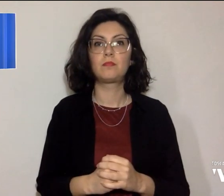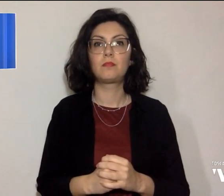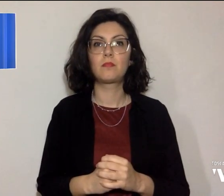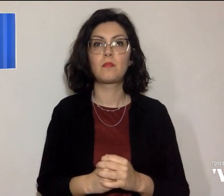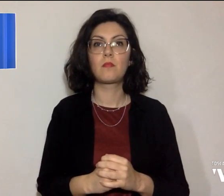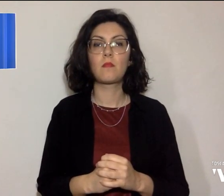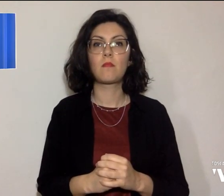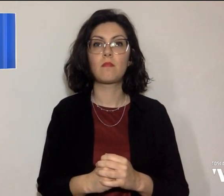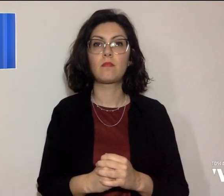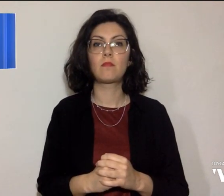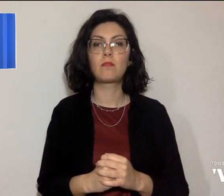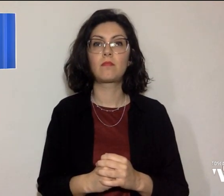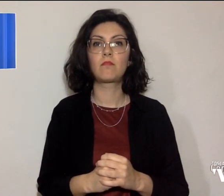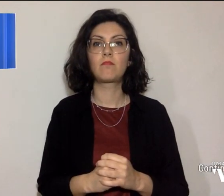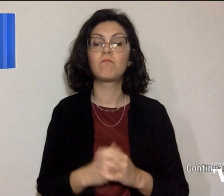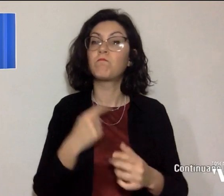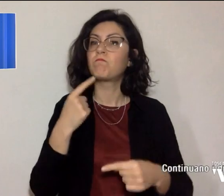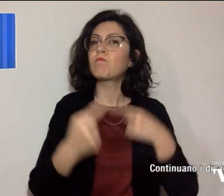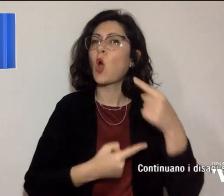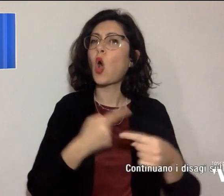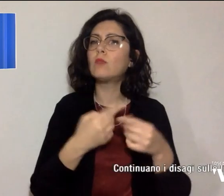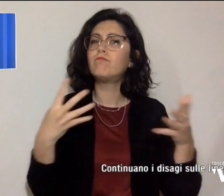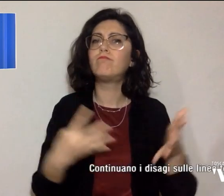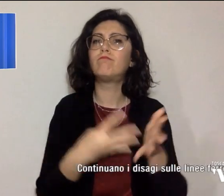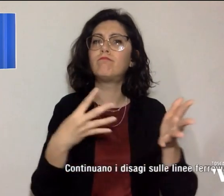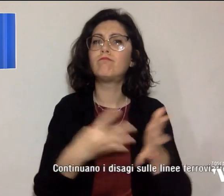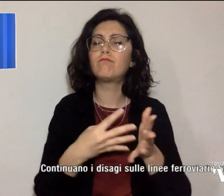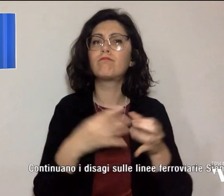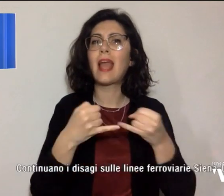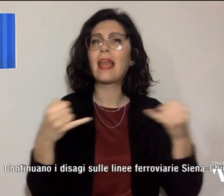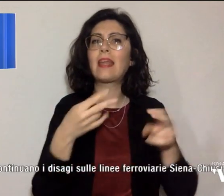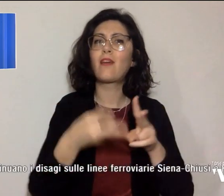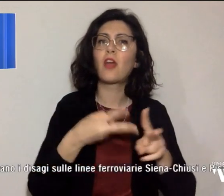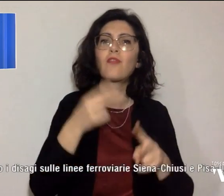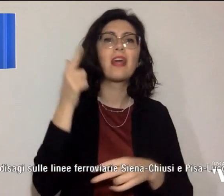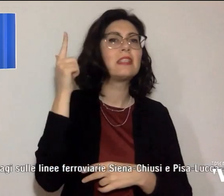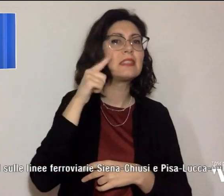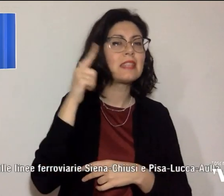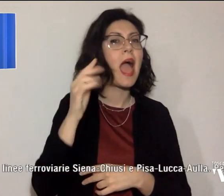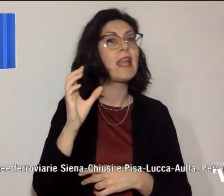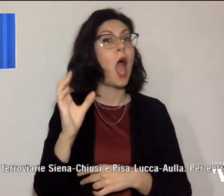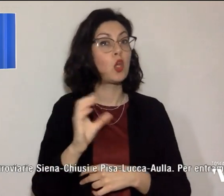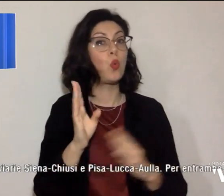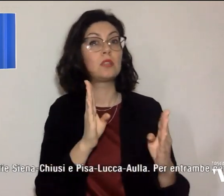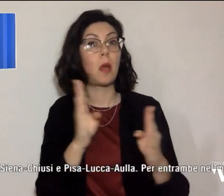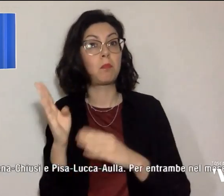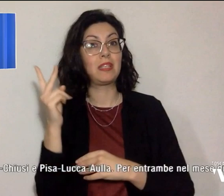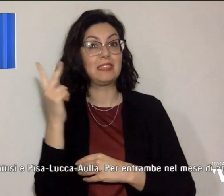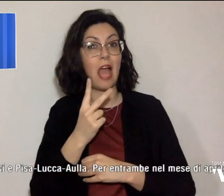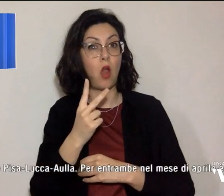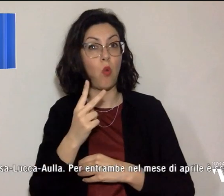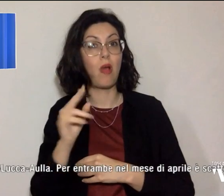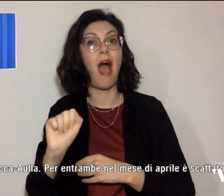E continuano i disagi sulle linee ferroviarie Siena, Chiusi e Pisa-Luc-Aulla.